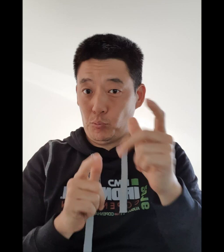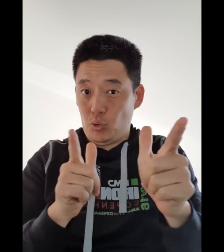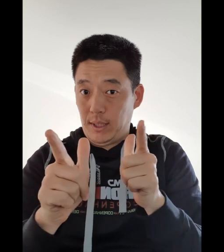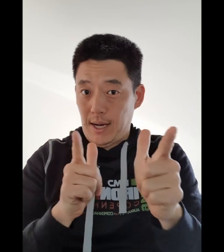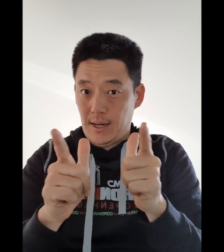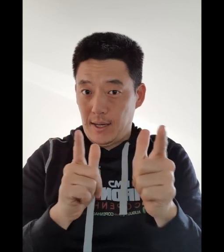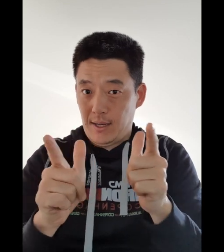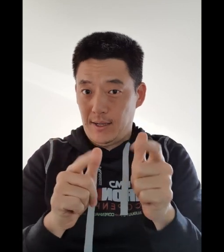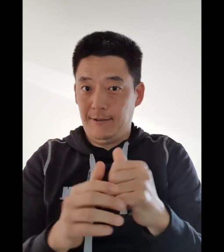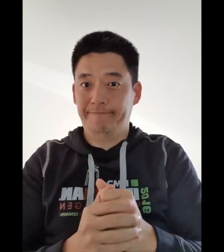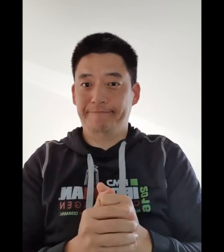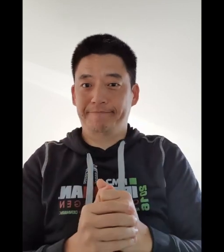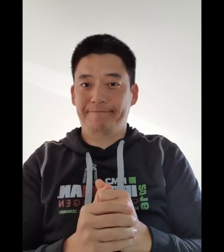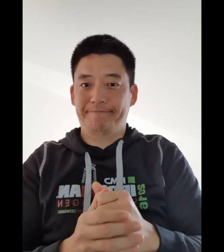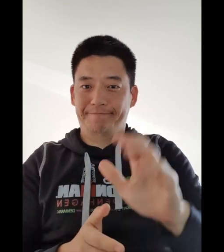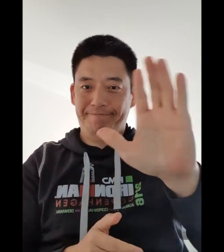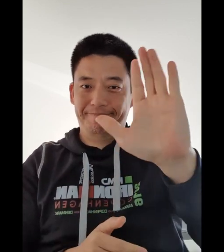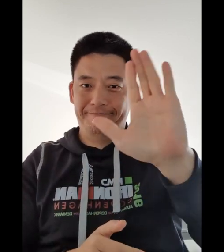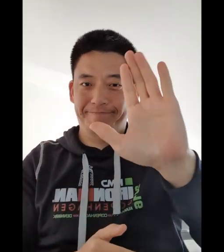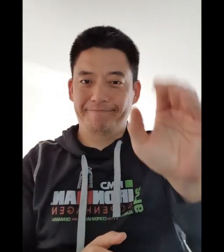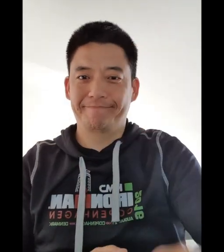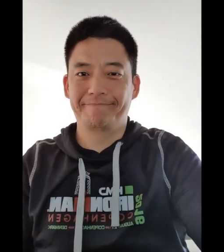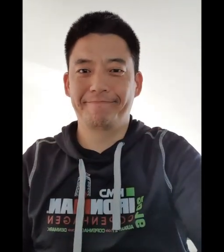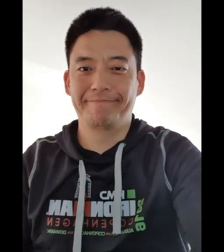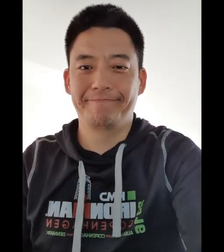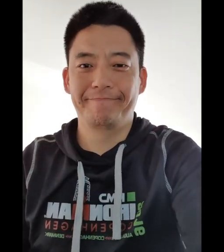at passe på hinanden. Hej. Hej. Hej.